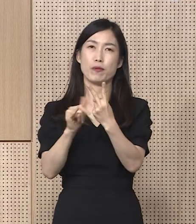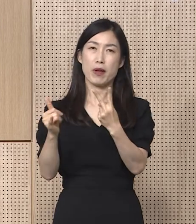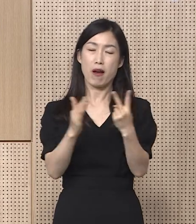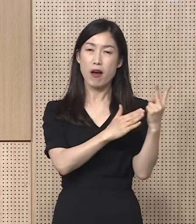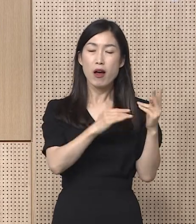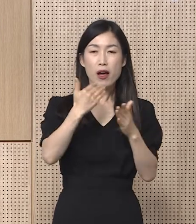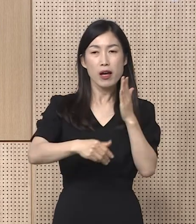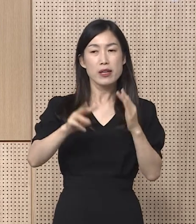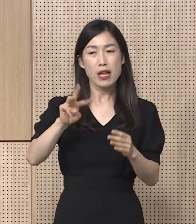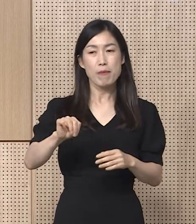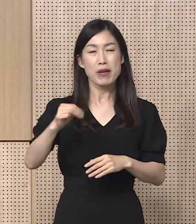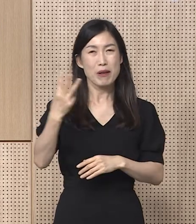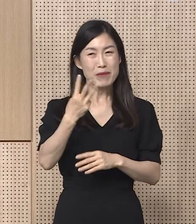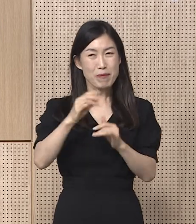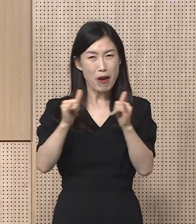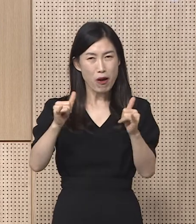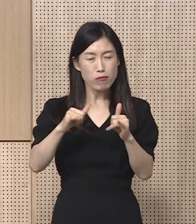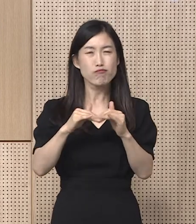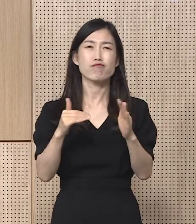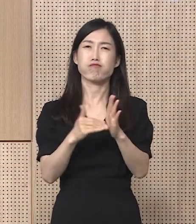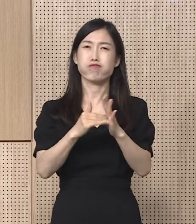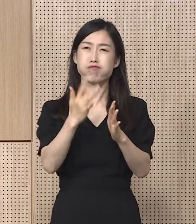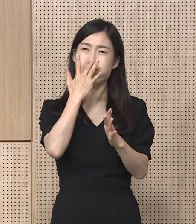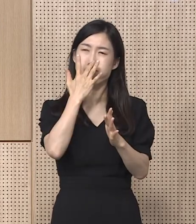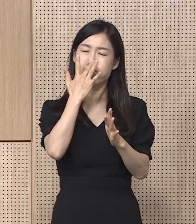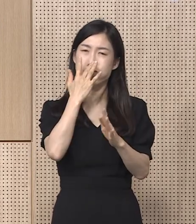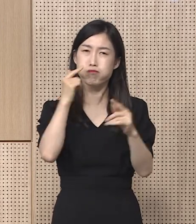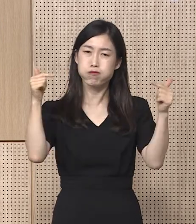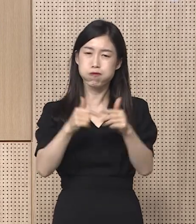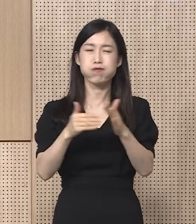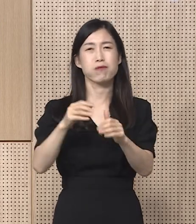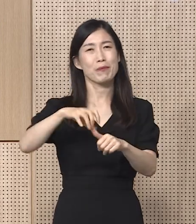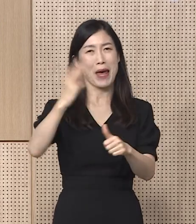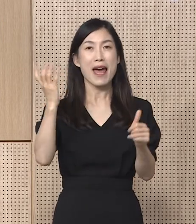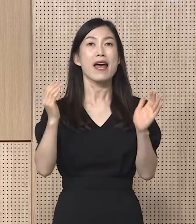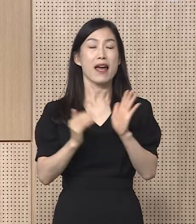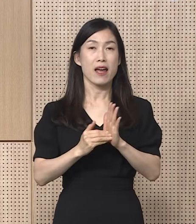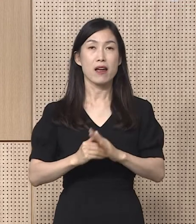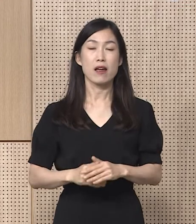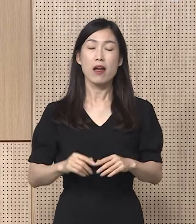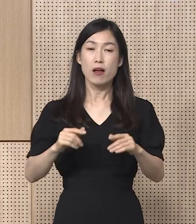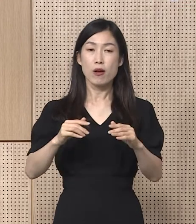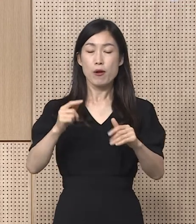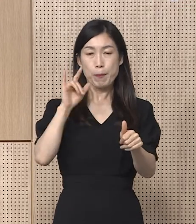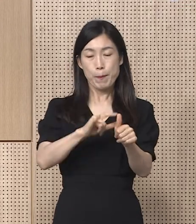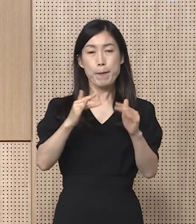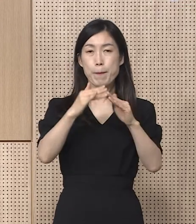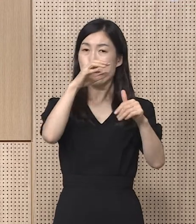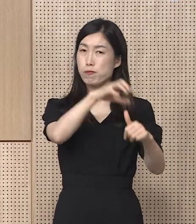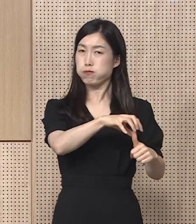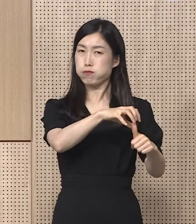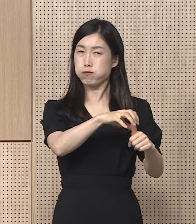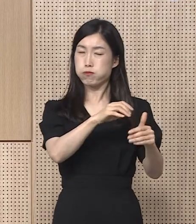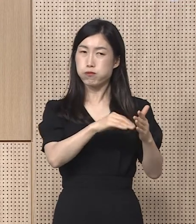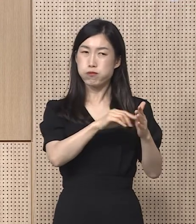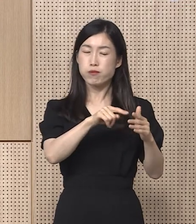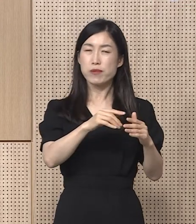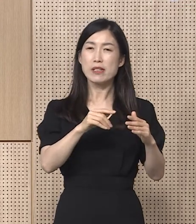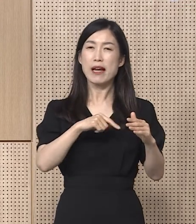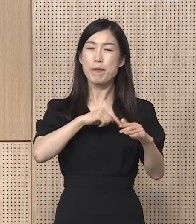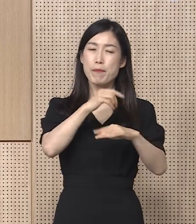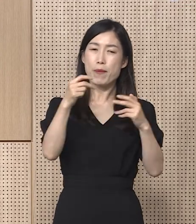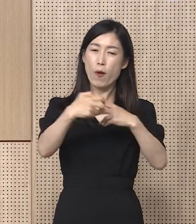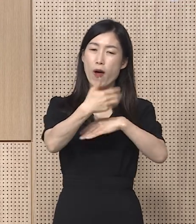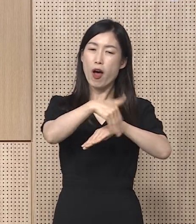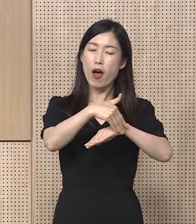,588명은 격리 해제되었습니다. 일반관리군 재택치료 오류산단센터는 61개소이며